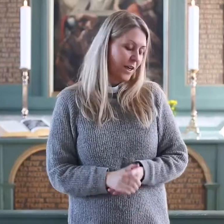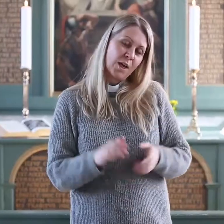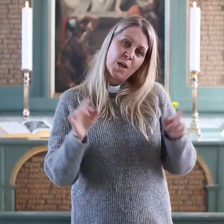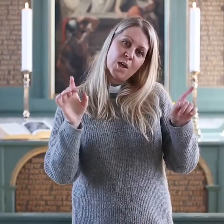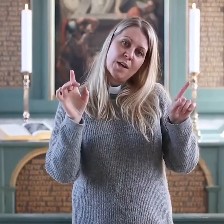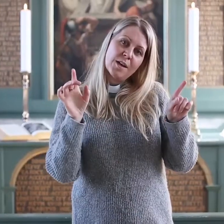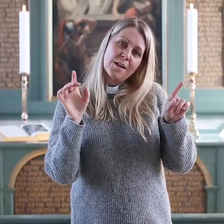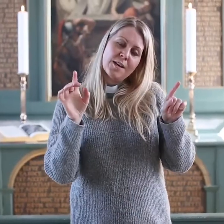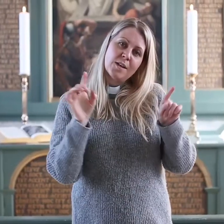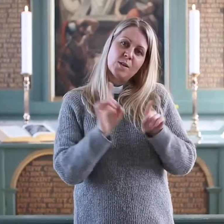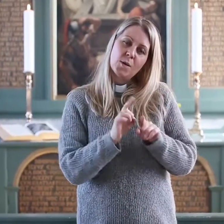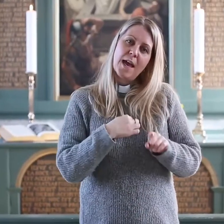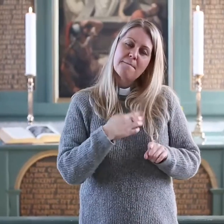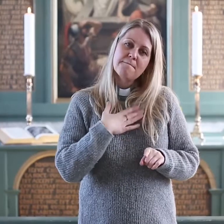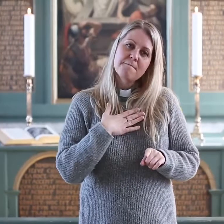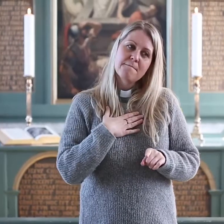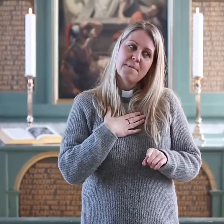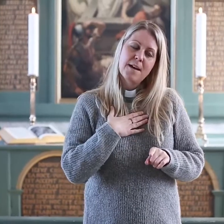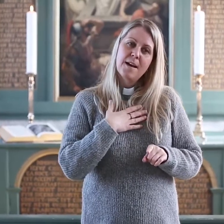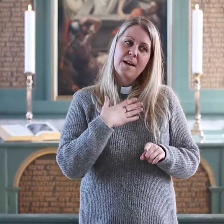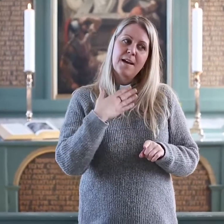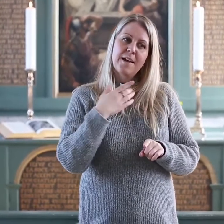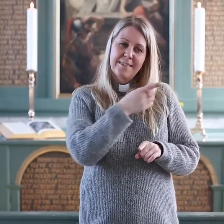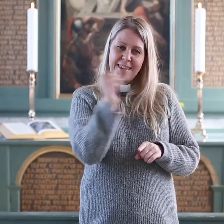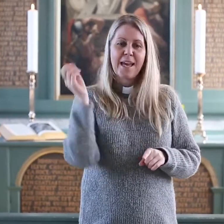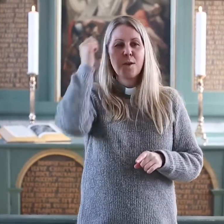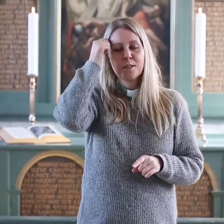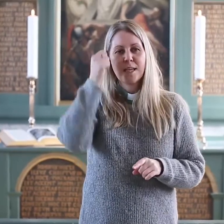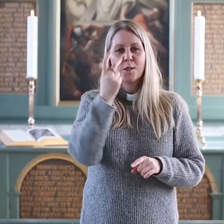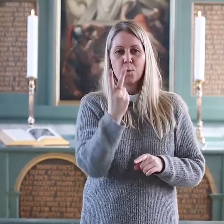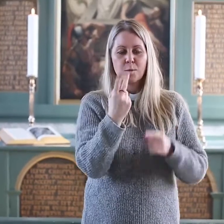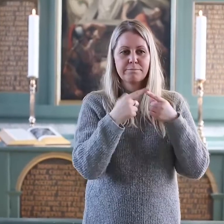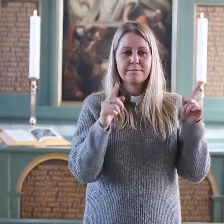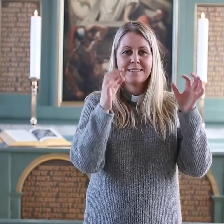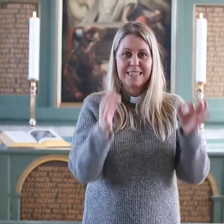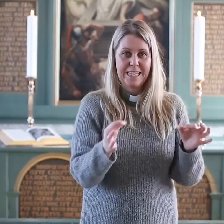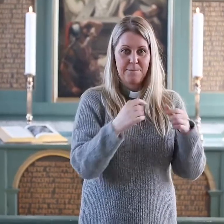Så skjertårsda vil minne oss på spesielt to ting.